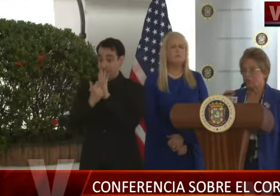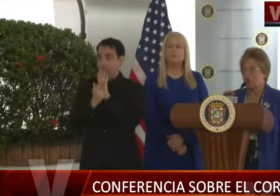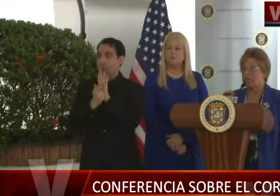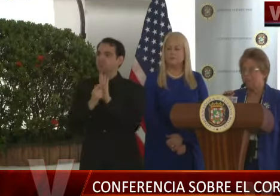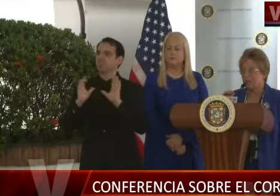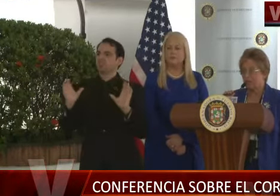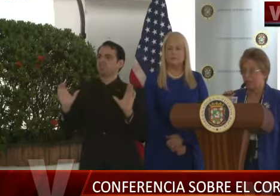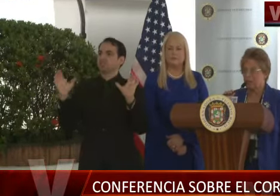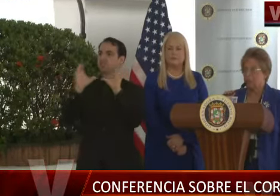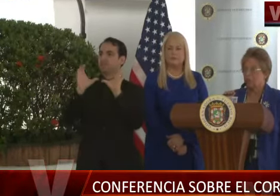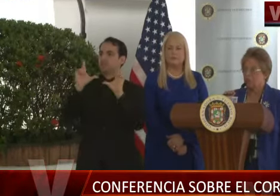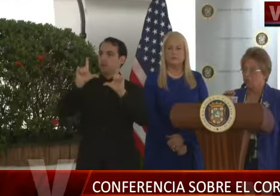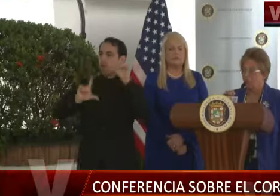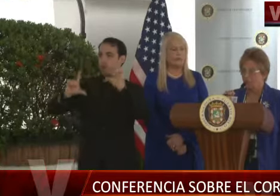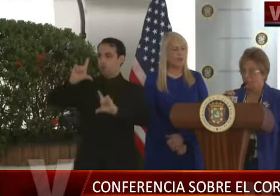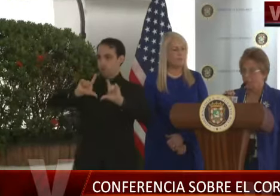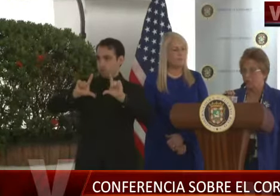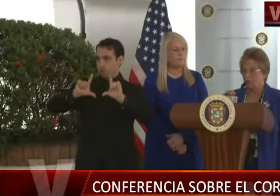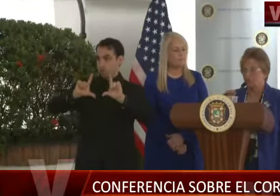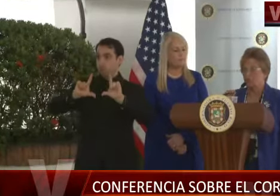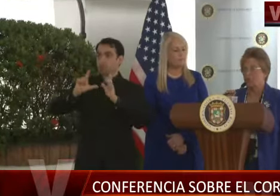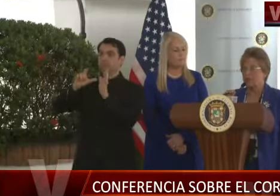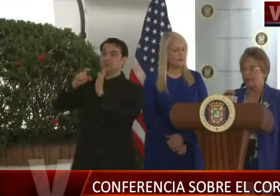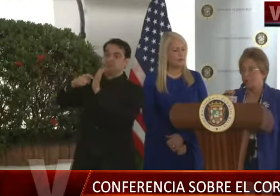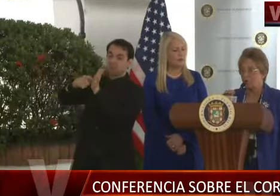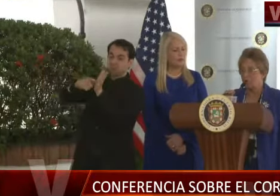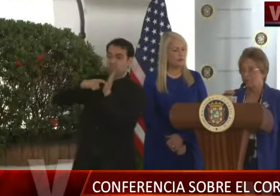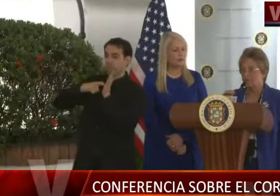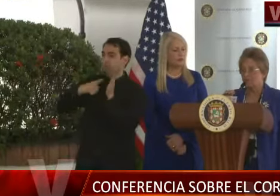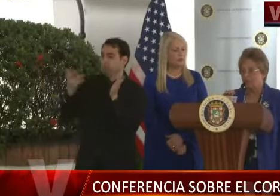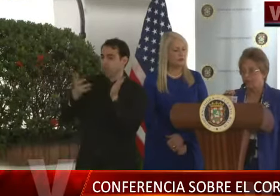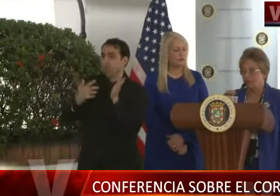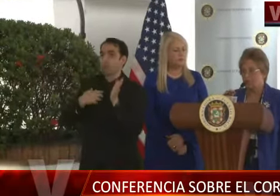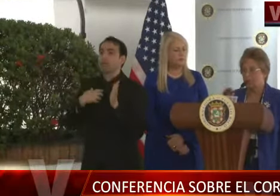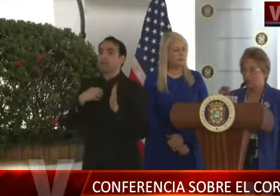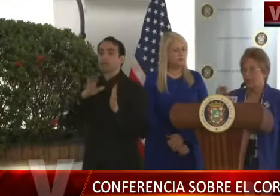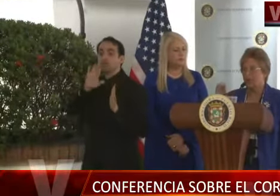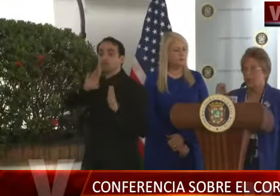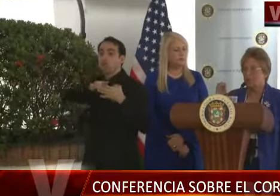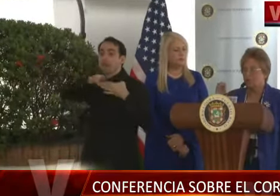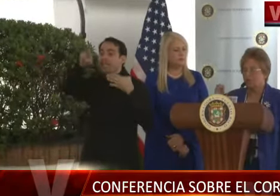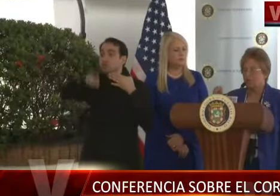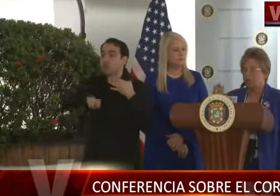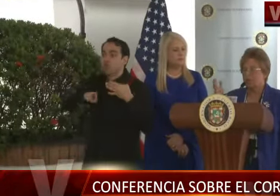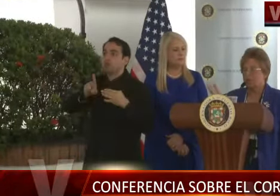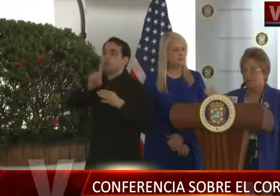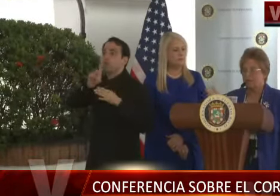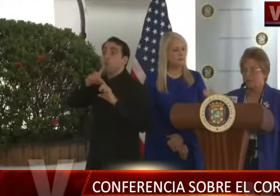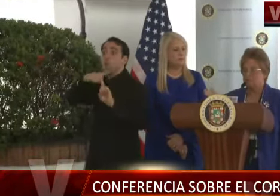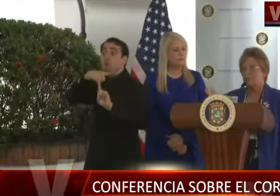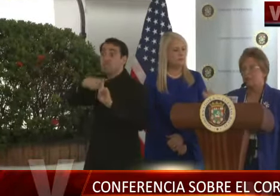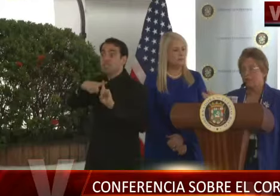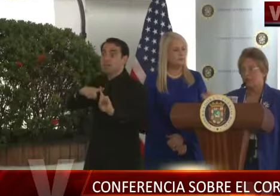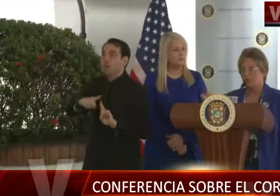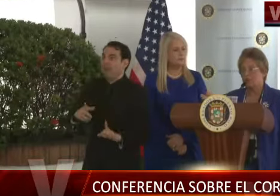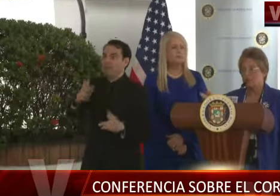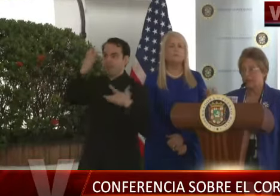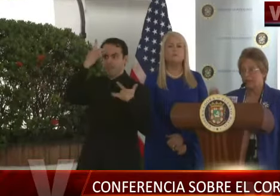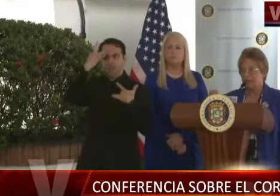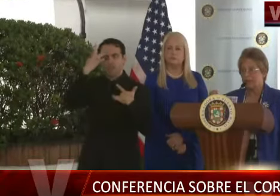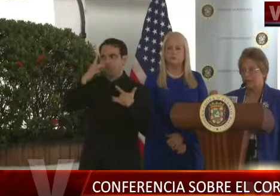en Puerto Rico exige que los laboratorios reporten sus resultados positivos de enfermedades